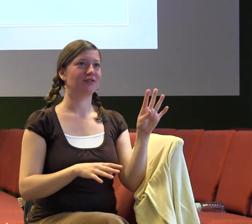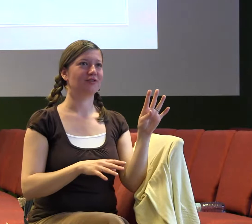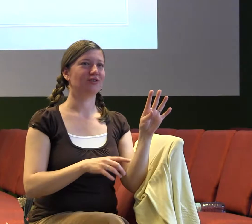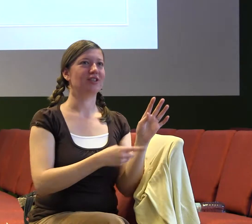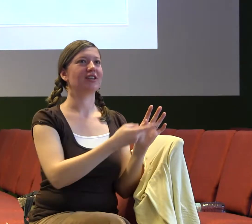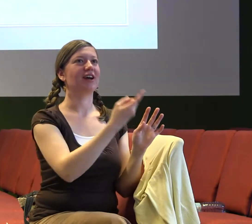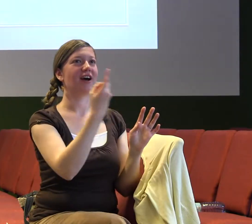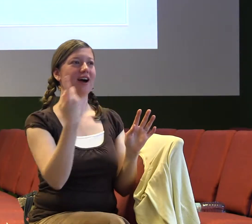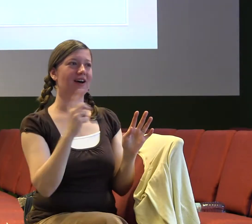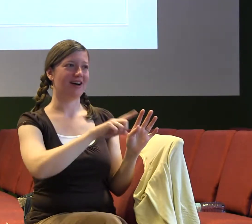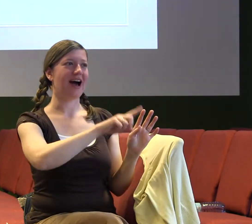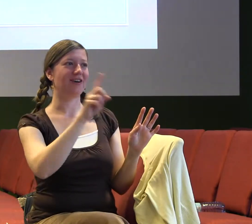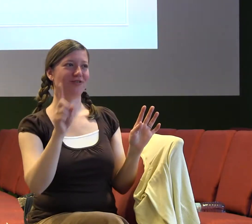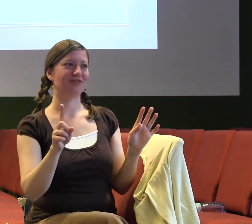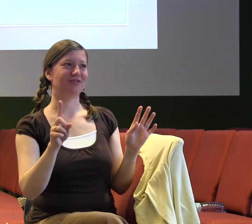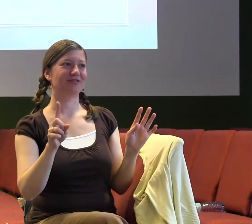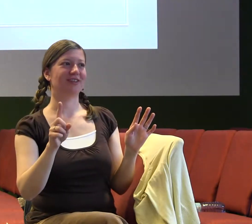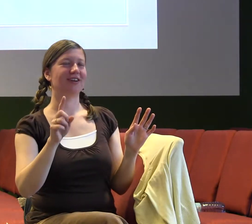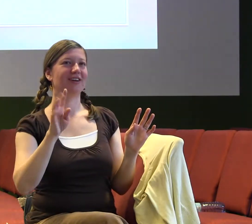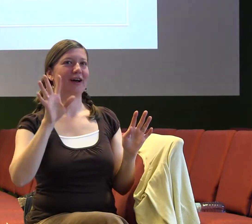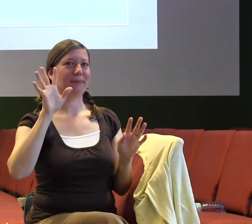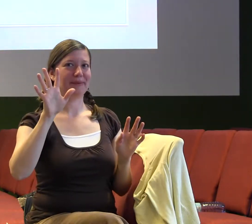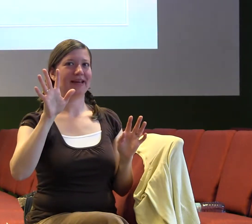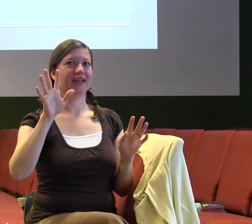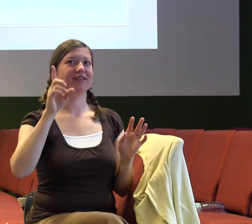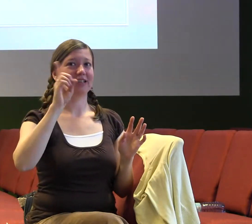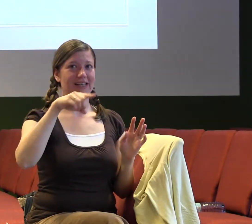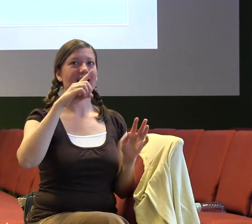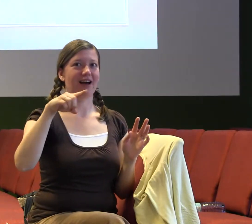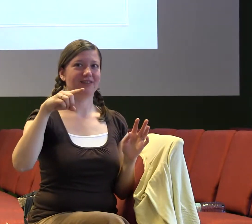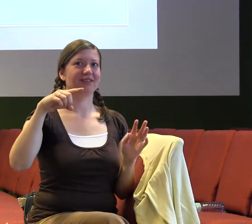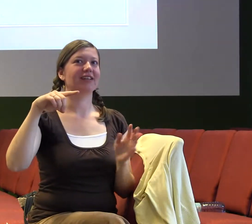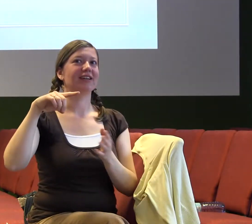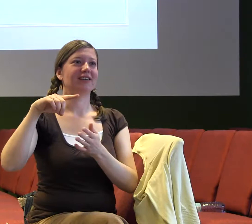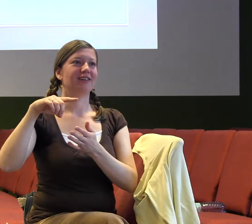věřím, že i pro něho to bylo dost důležité téma a že i on je rád, že se dneska o tom budeme bavit.